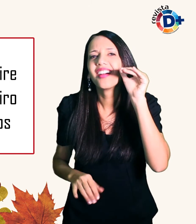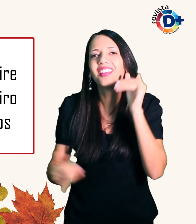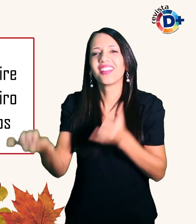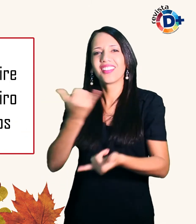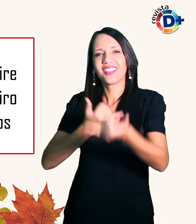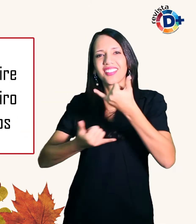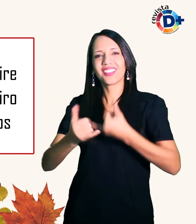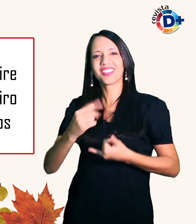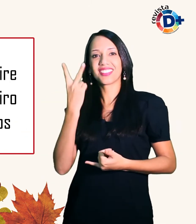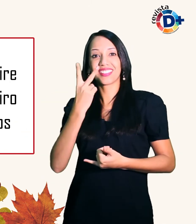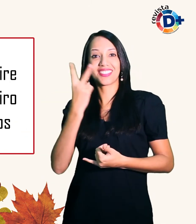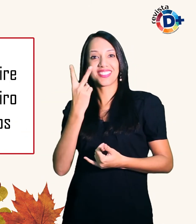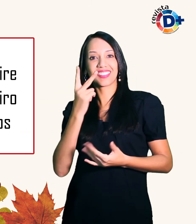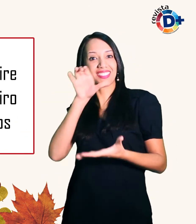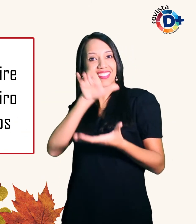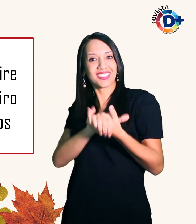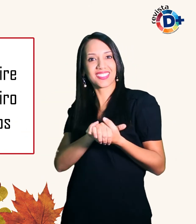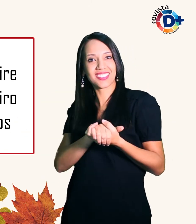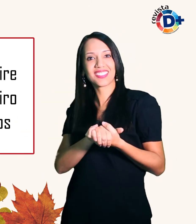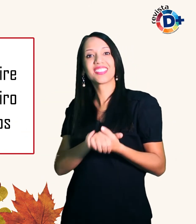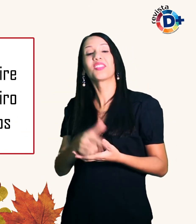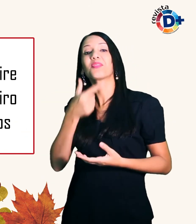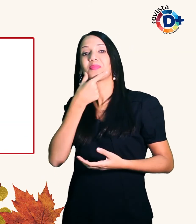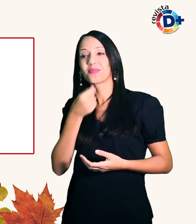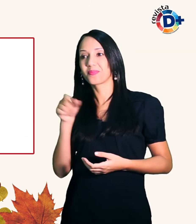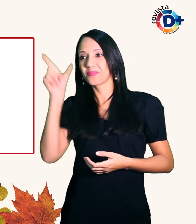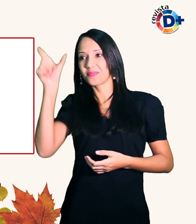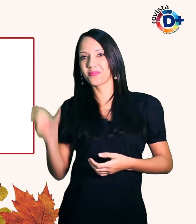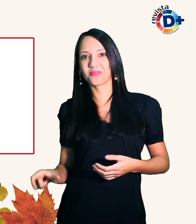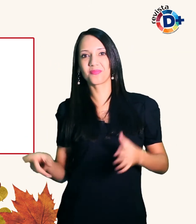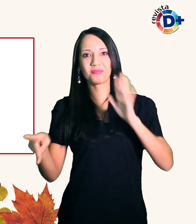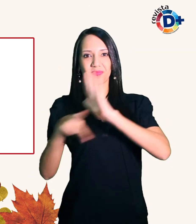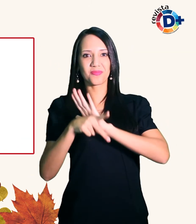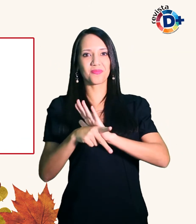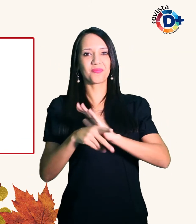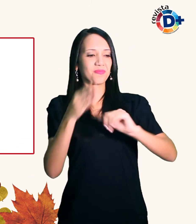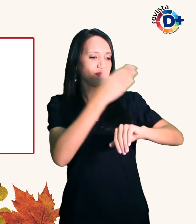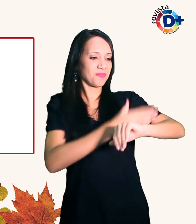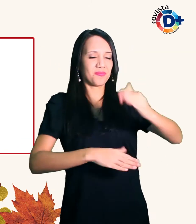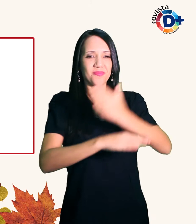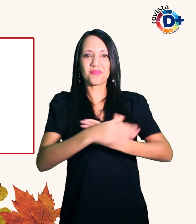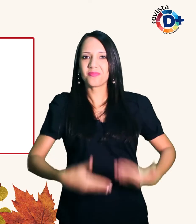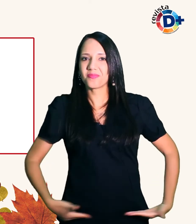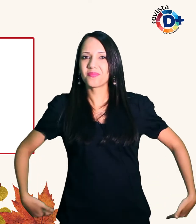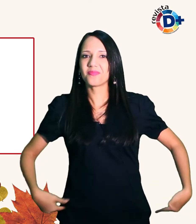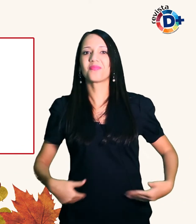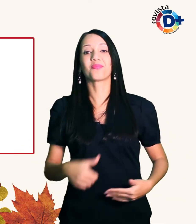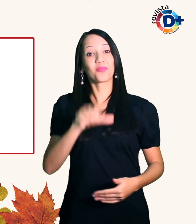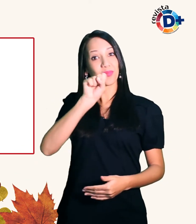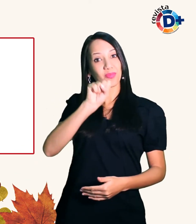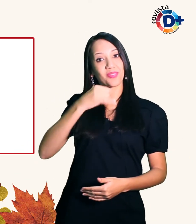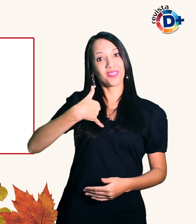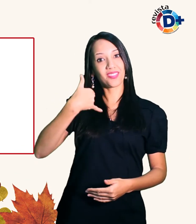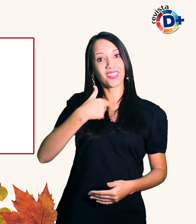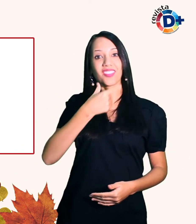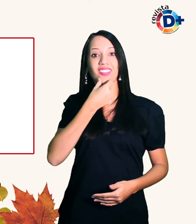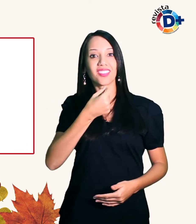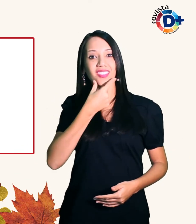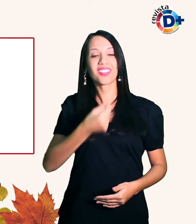casamento Ele tem dois filhos de 8 e 11 anos do primeiro Tudo nela me chamou